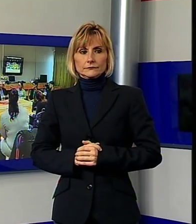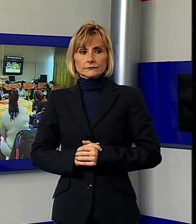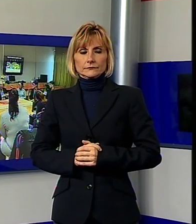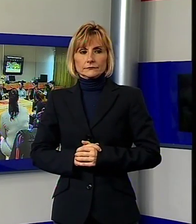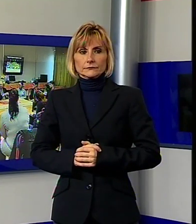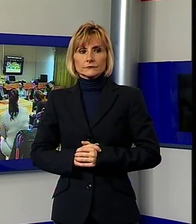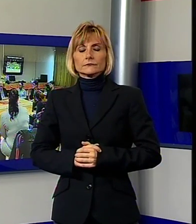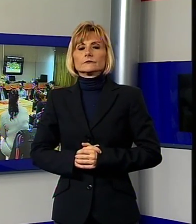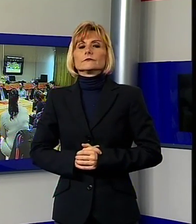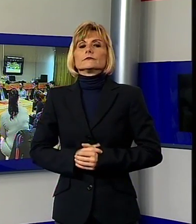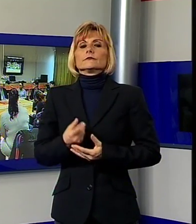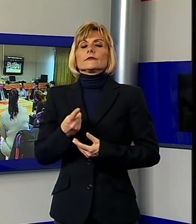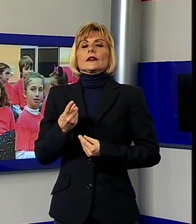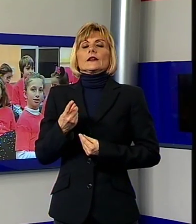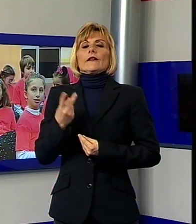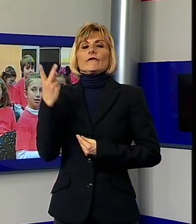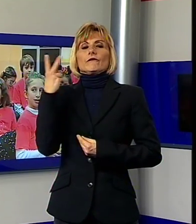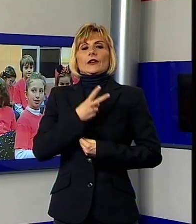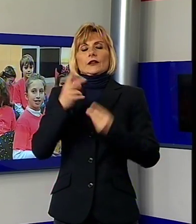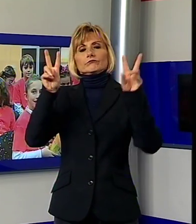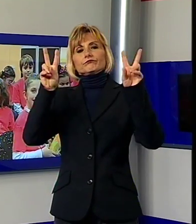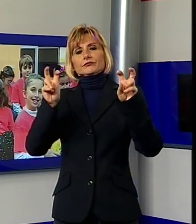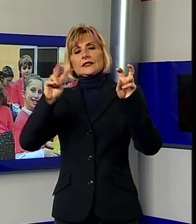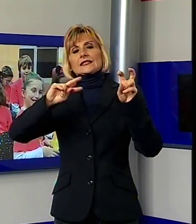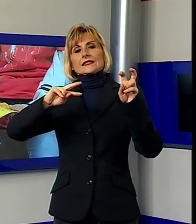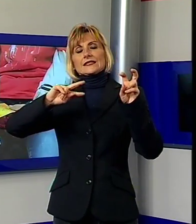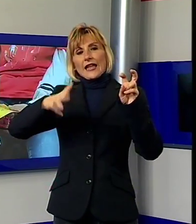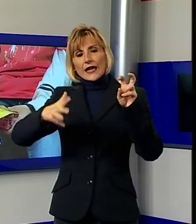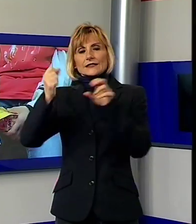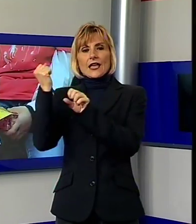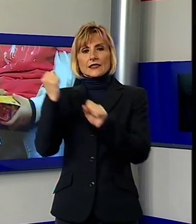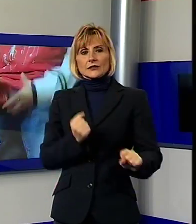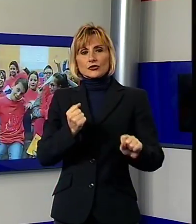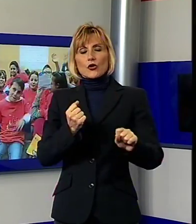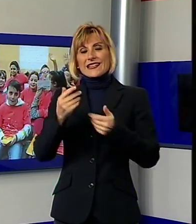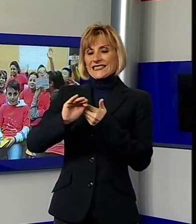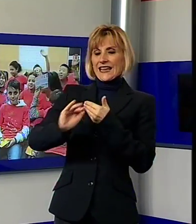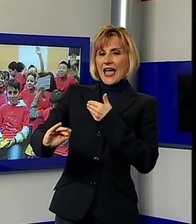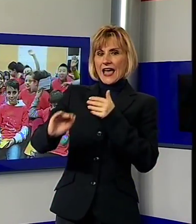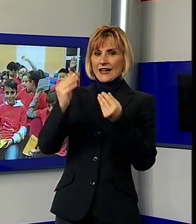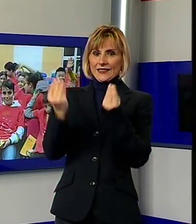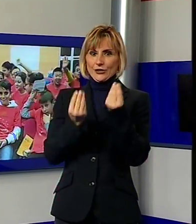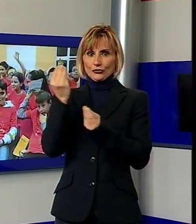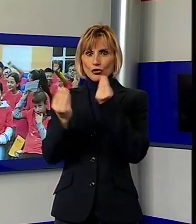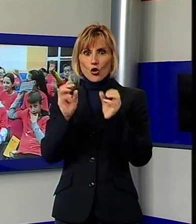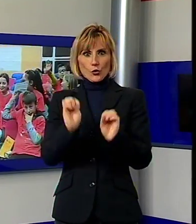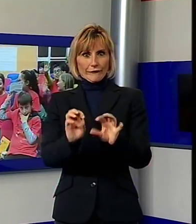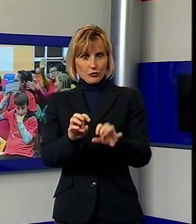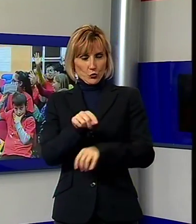La differenza si gioca a carte, parte la terza edizione di Scarti, gioco che mira a far conoscere agli studenti